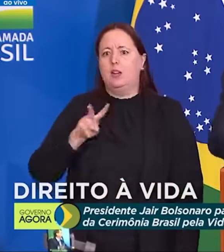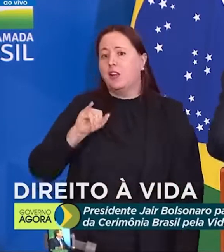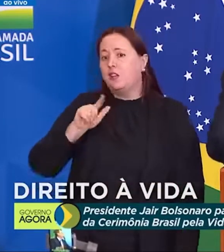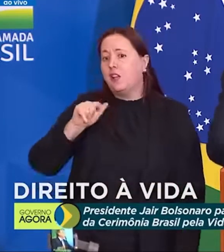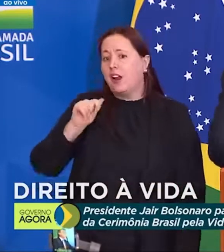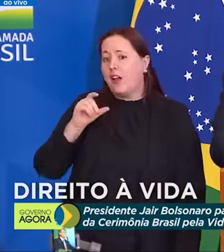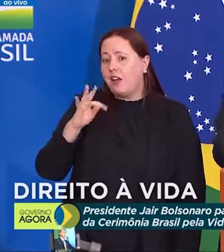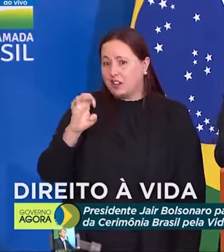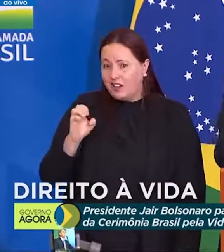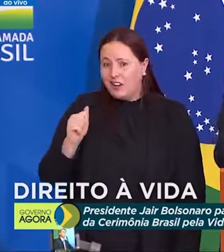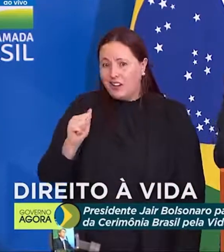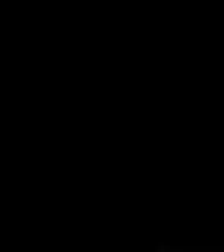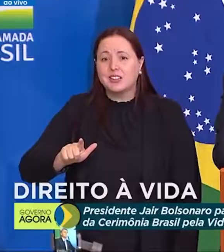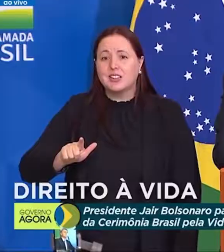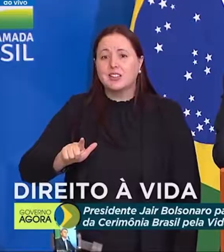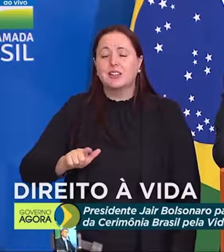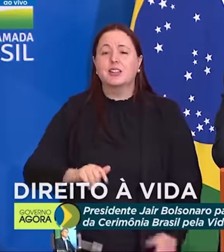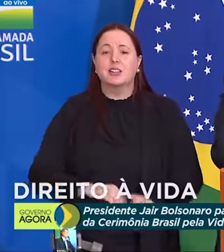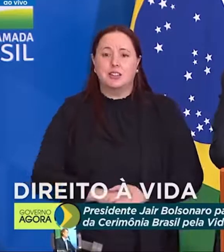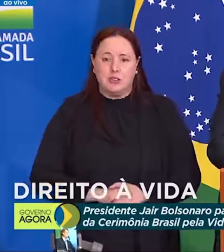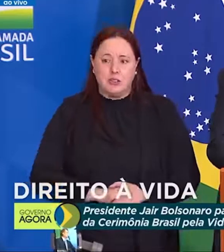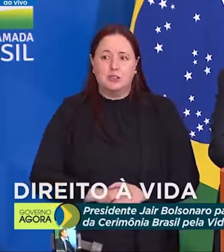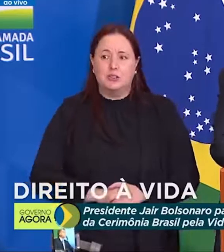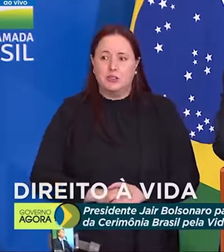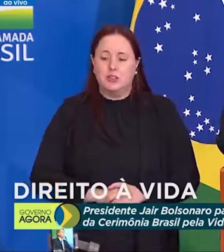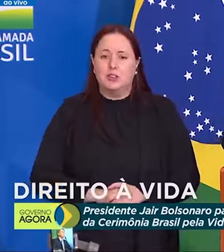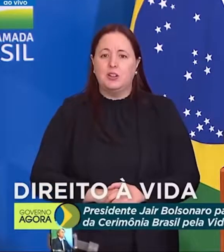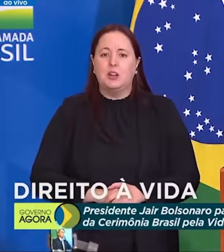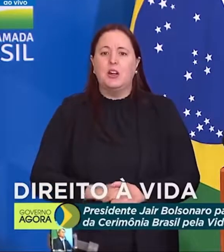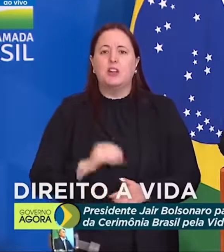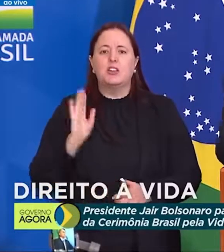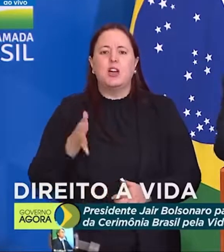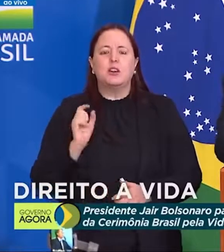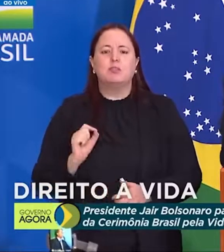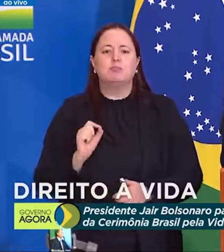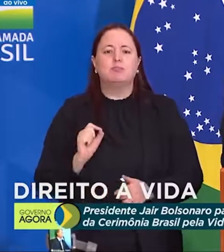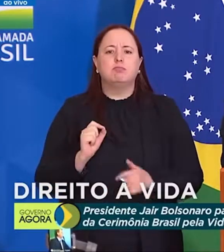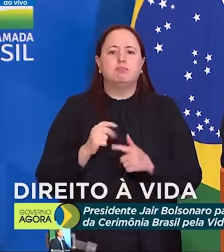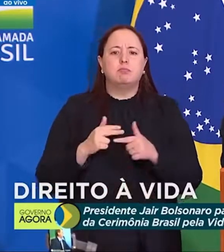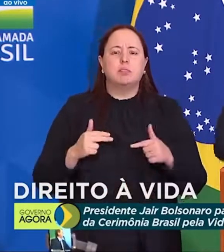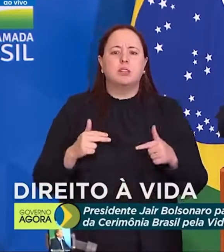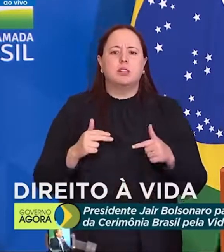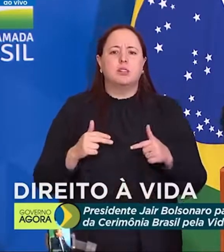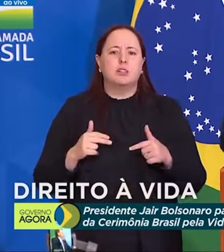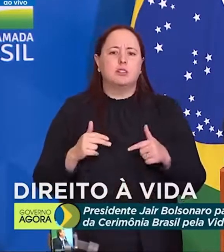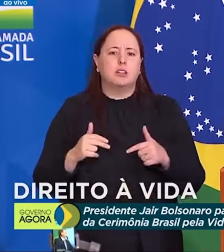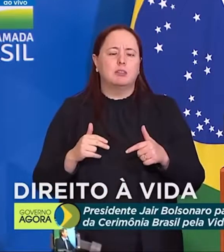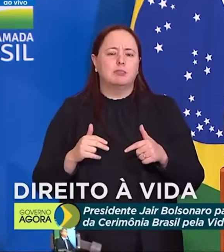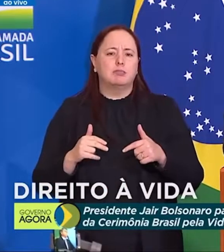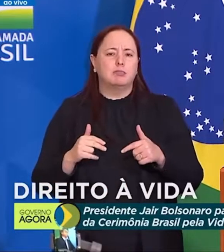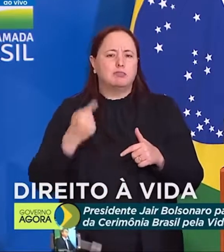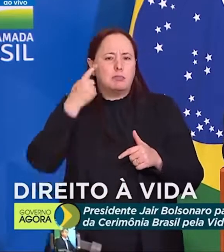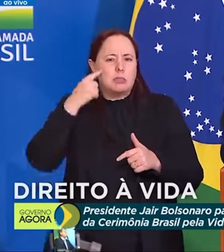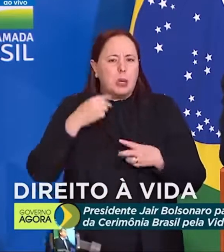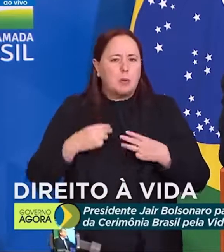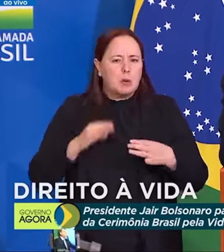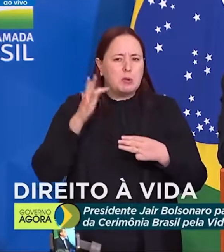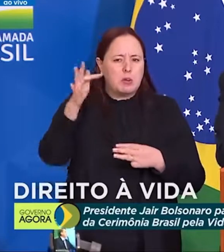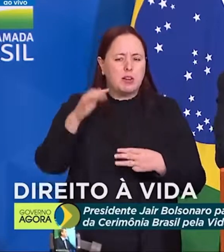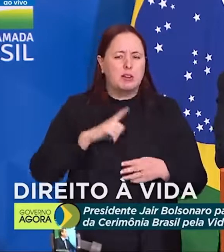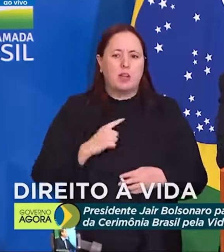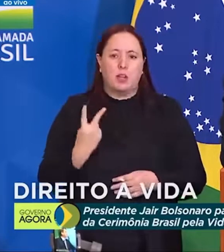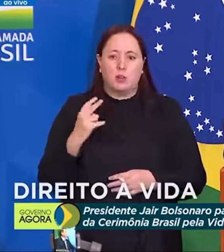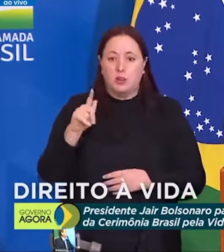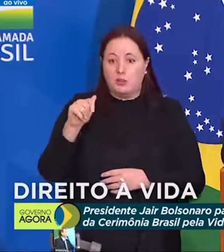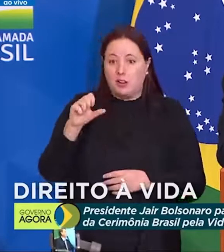Quer isso de volta? Já loteou todo o futuro ministério do outro lado, inclusive as duas